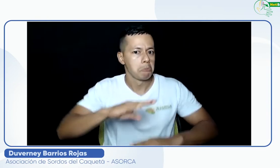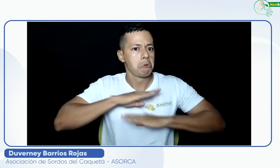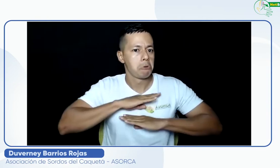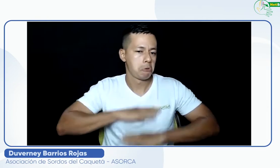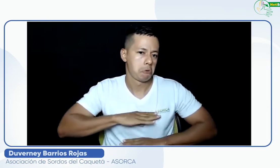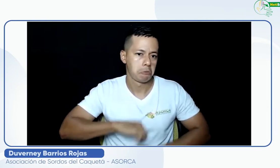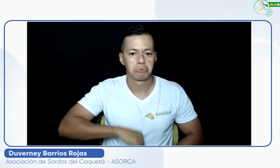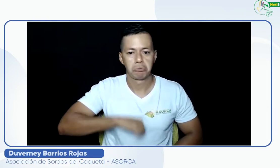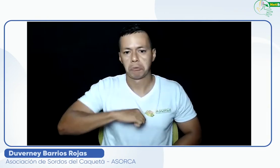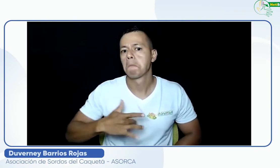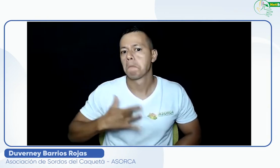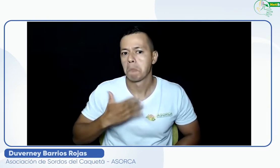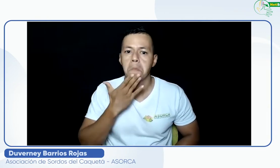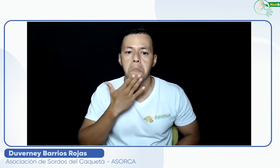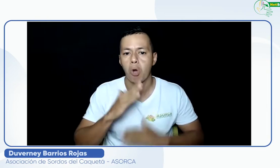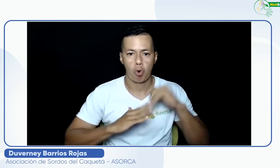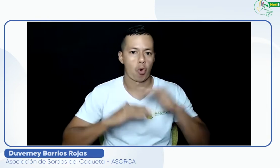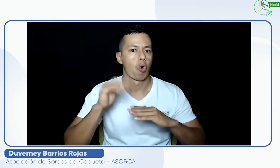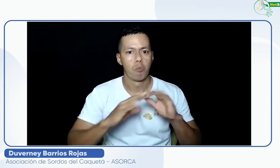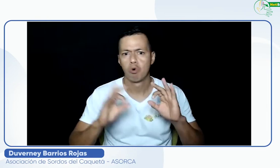satisfacción. El servicio es confortable y de calidad.